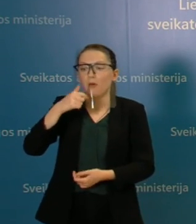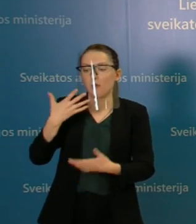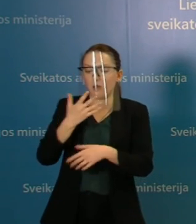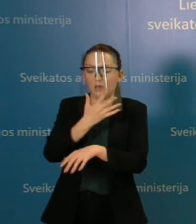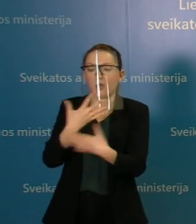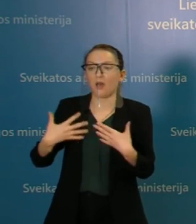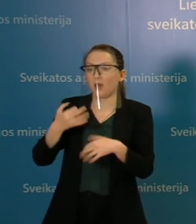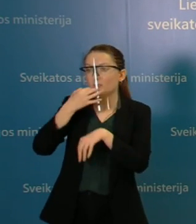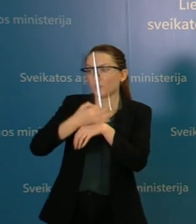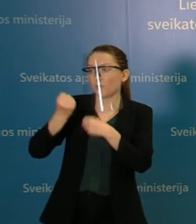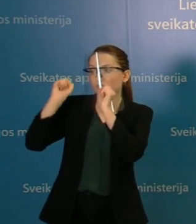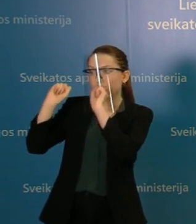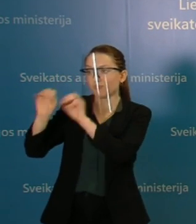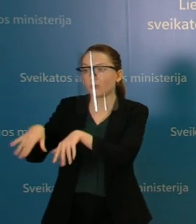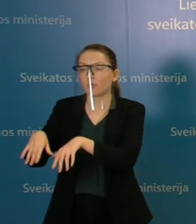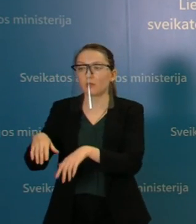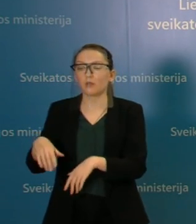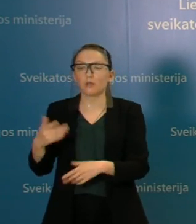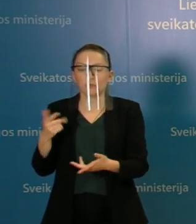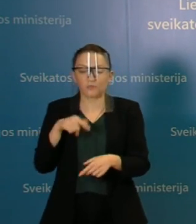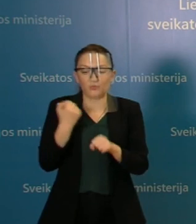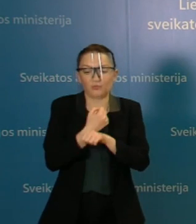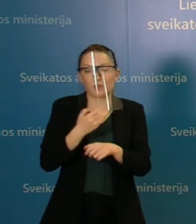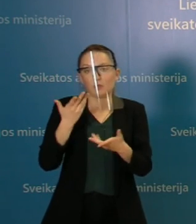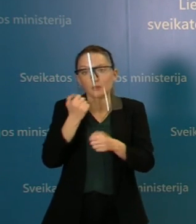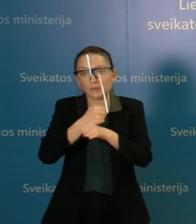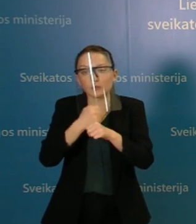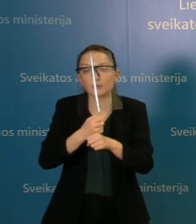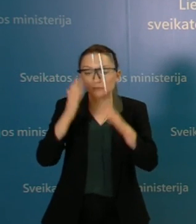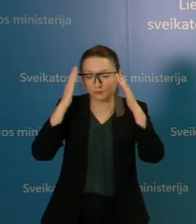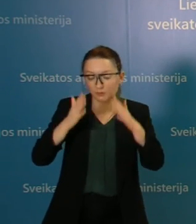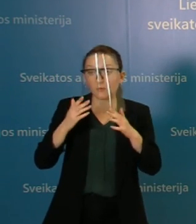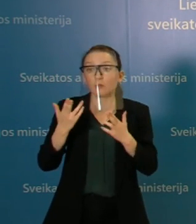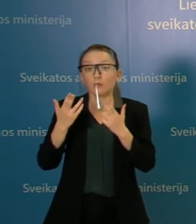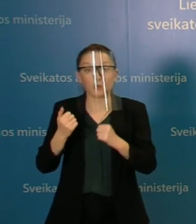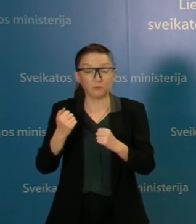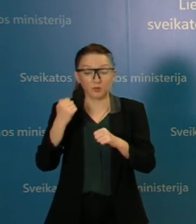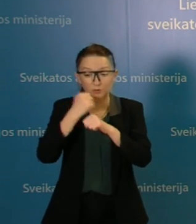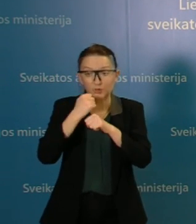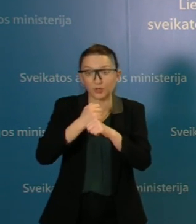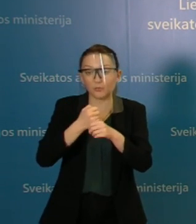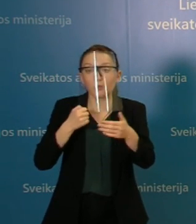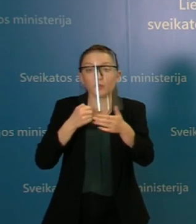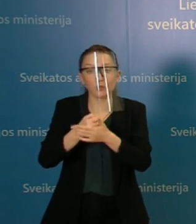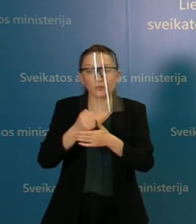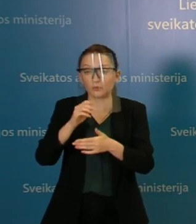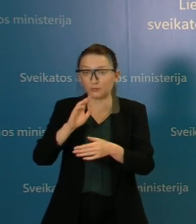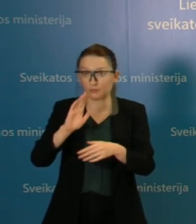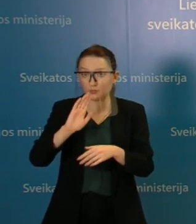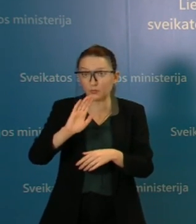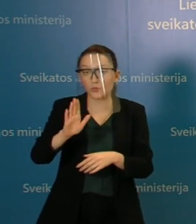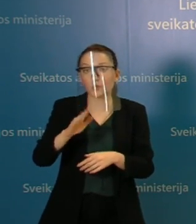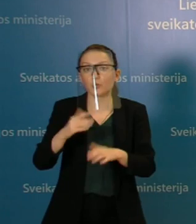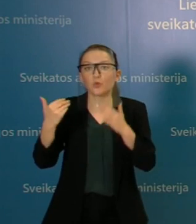atsakomybę, kad vyriausybė turi dirbti savo darbą. Tai aš noriu patikinti, kad mes savo darbą dirbsim iki paskutinės dienos, kol